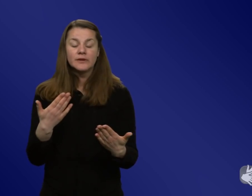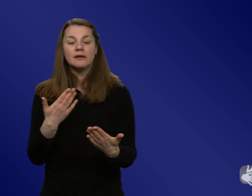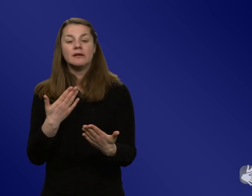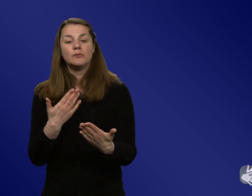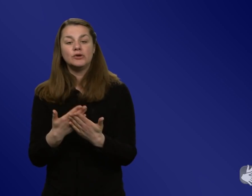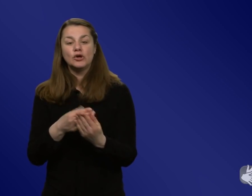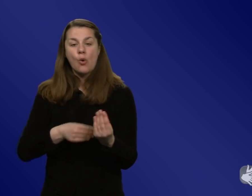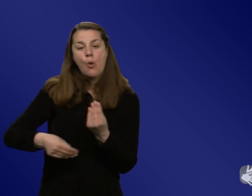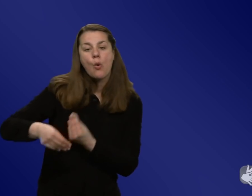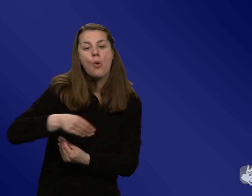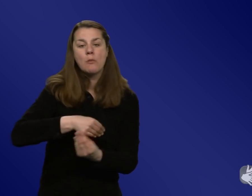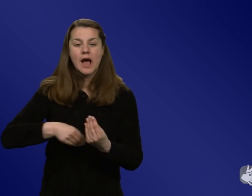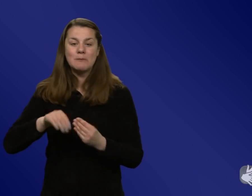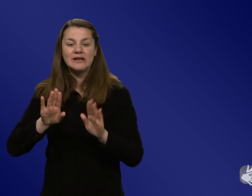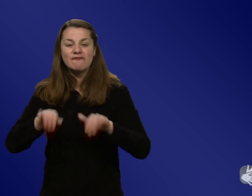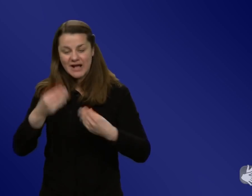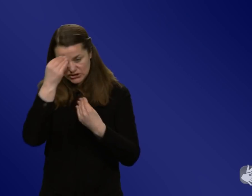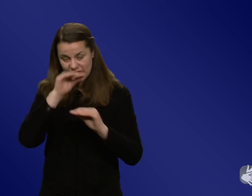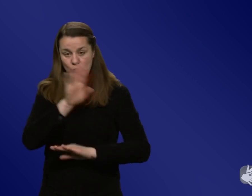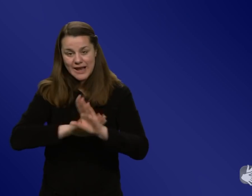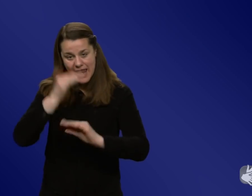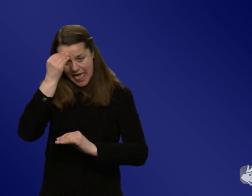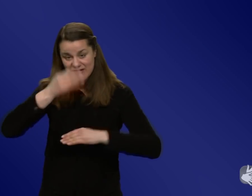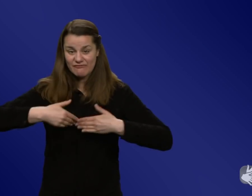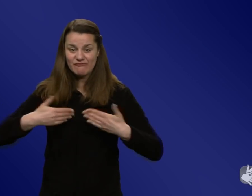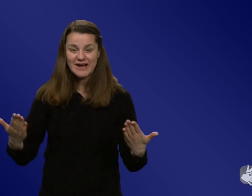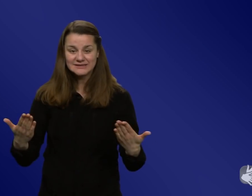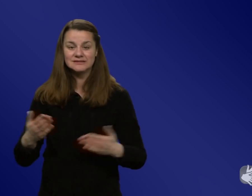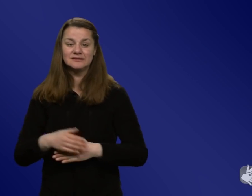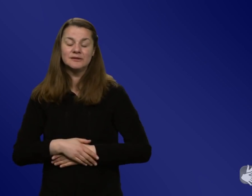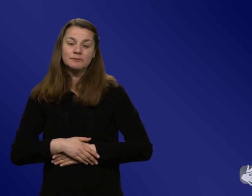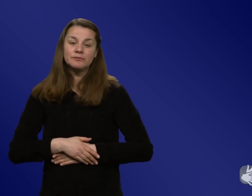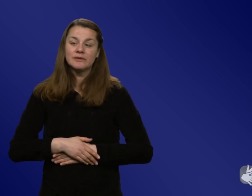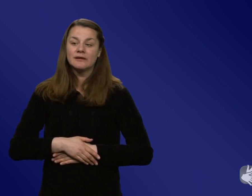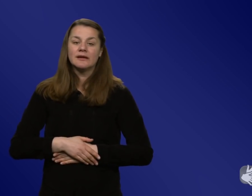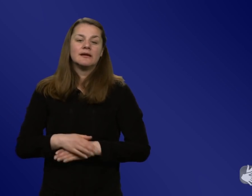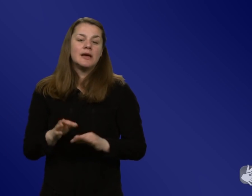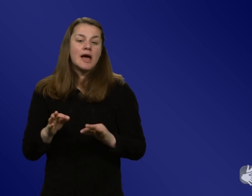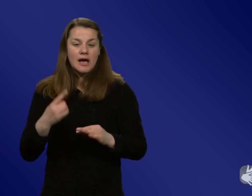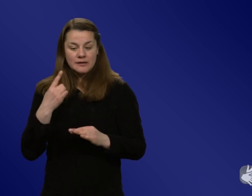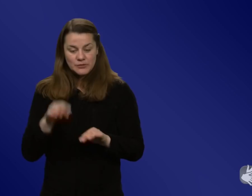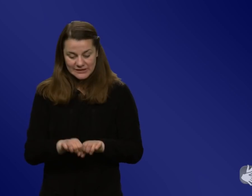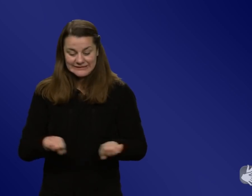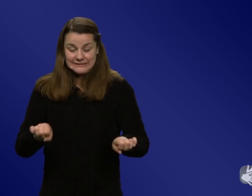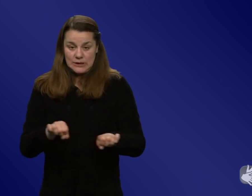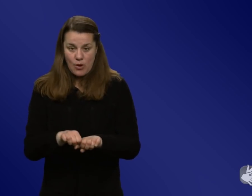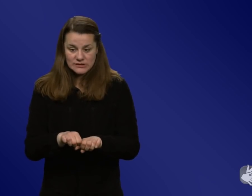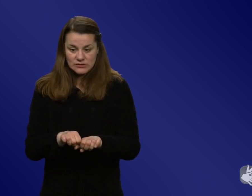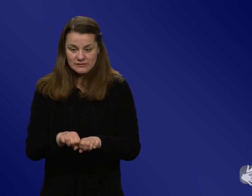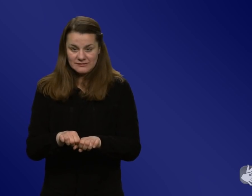Falschinformationen lernen müssen, ist, es vollkommen klar ist, dass Leute in einer Situation von maximaler wissenschaftlicher Unsicherheit, ja auch